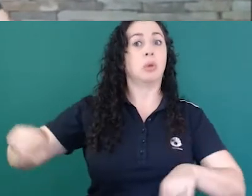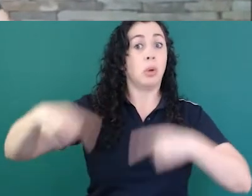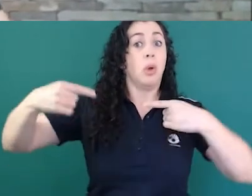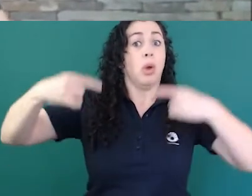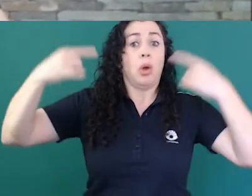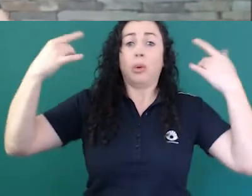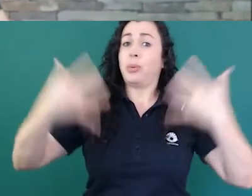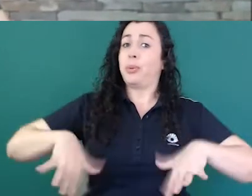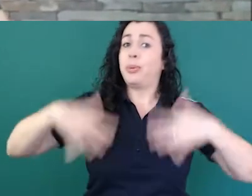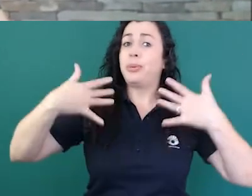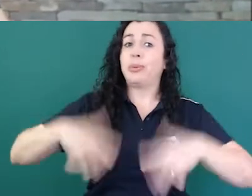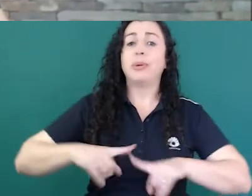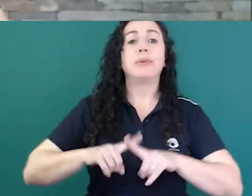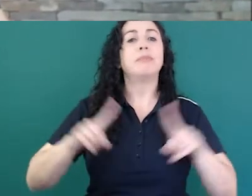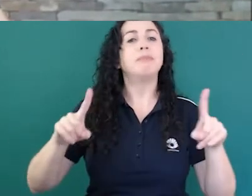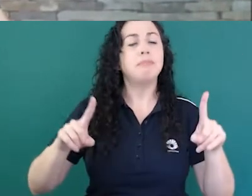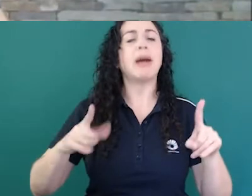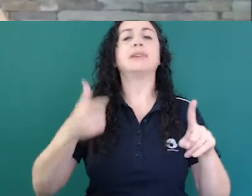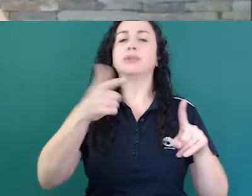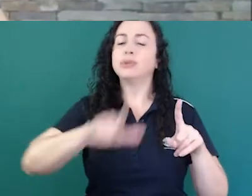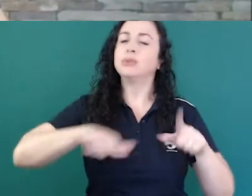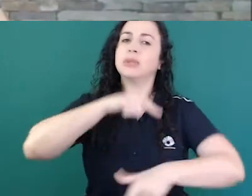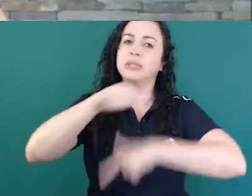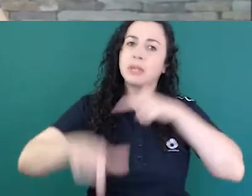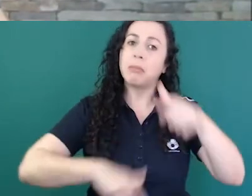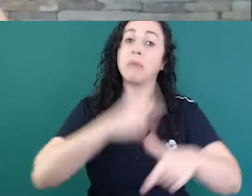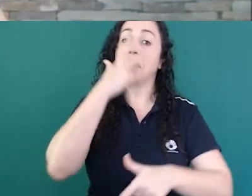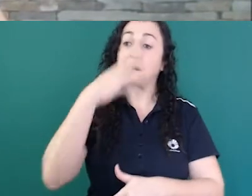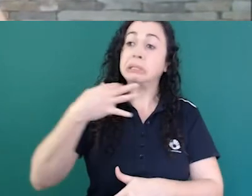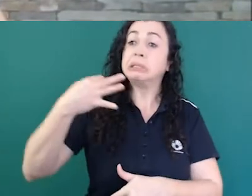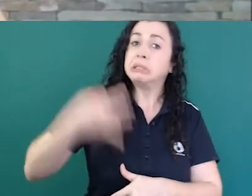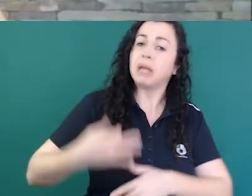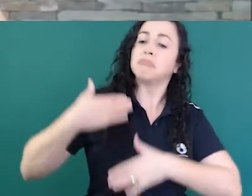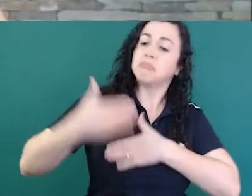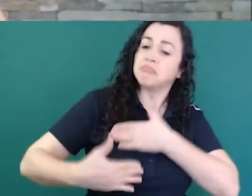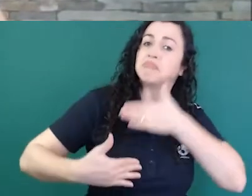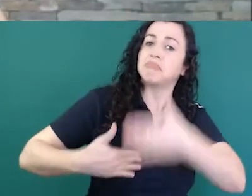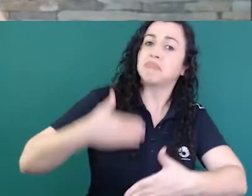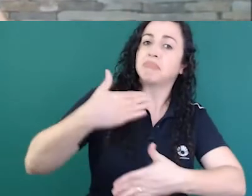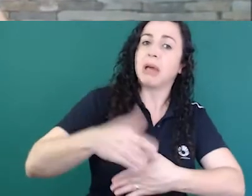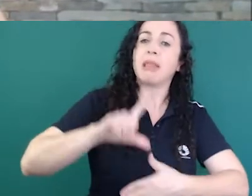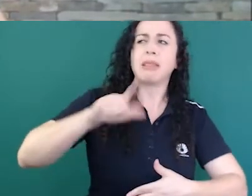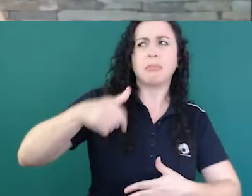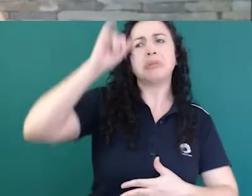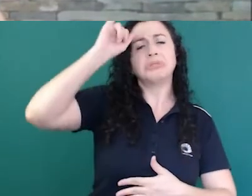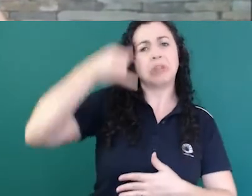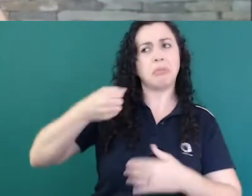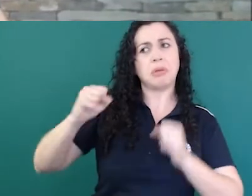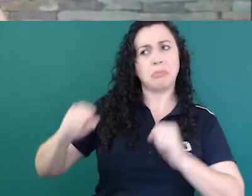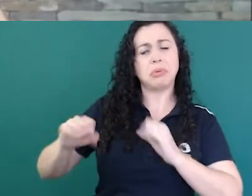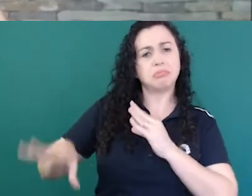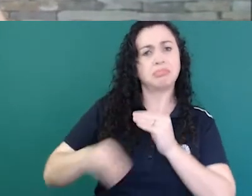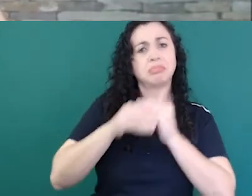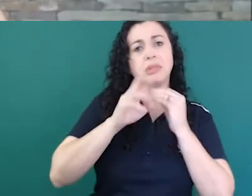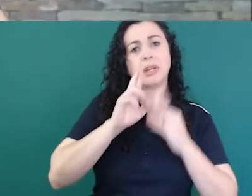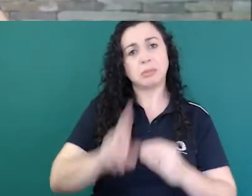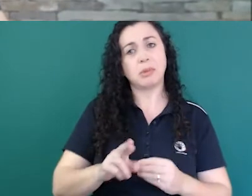gente tem trabalhado com isso e eu acho que tem dado certo e o Zemário pode também responder por